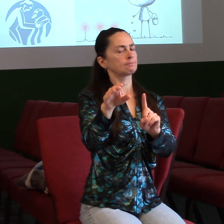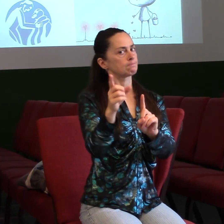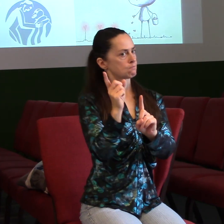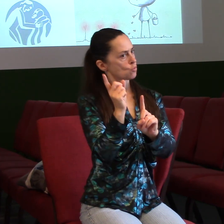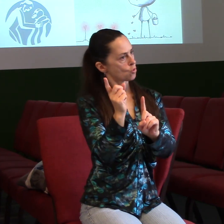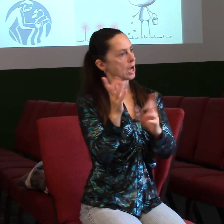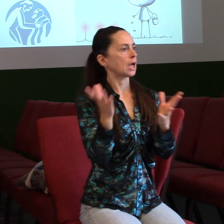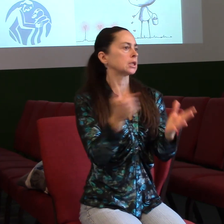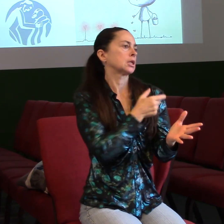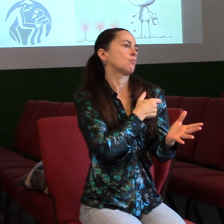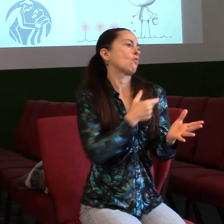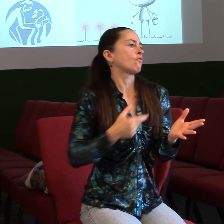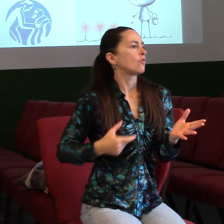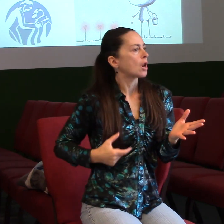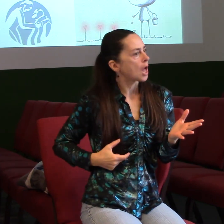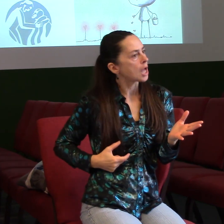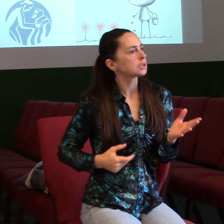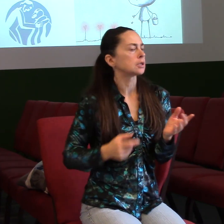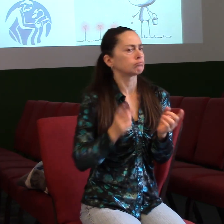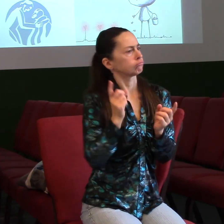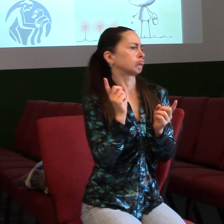Mně samotnému bylo odpuštěné. Hrozně moc.